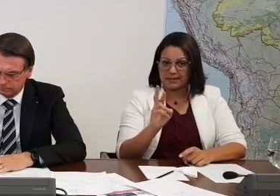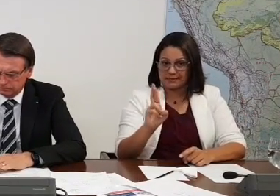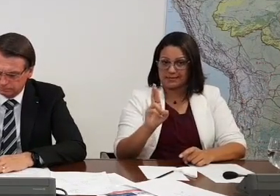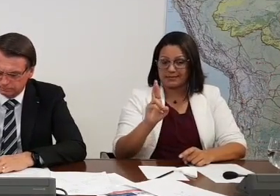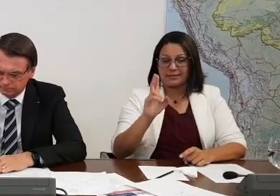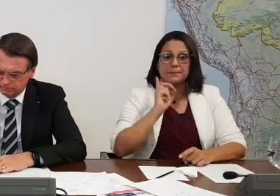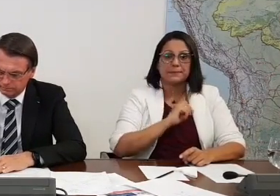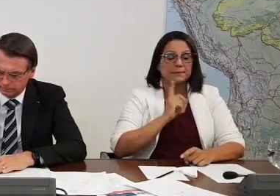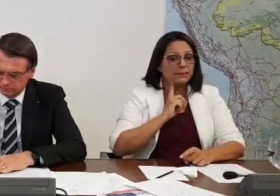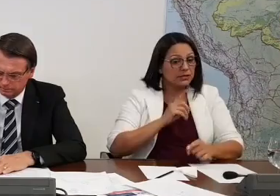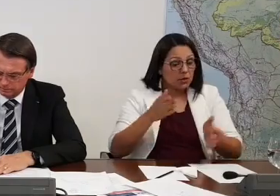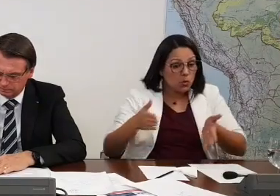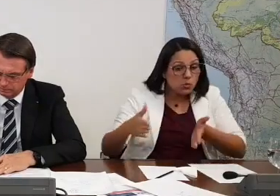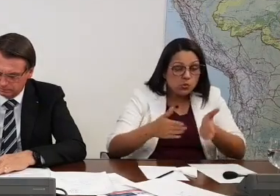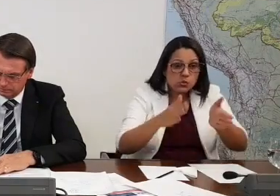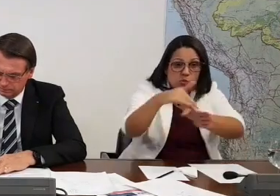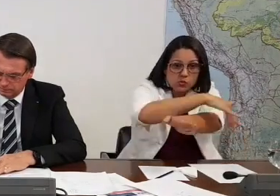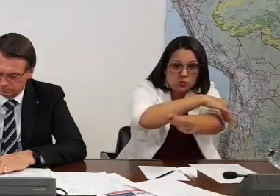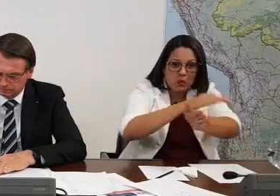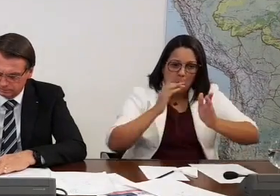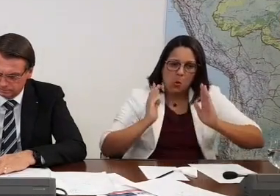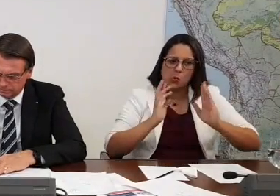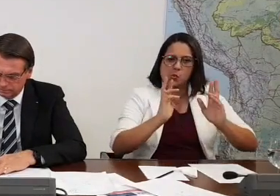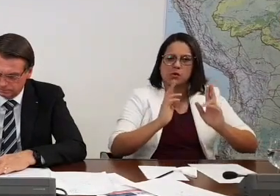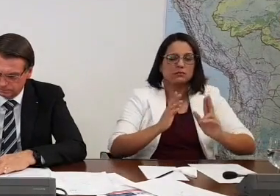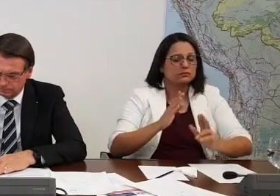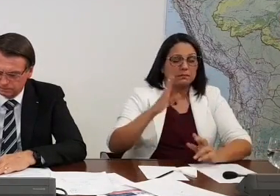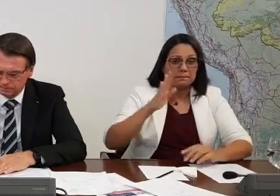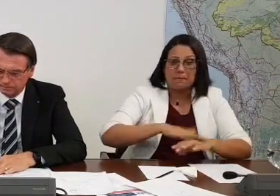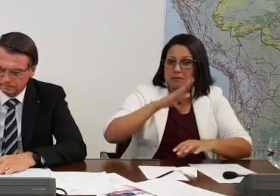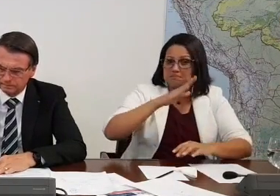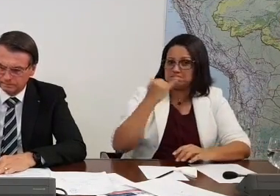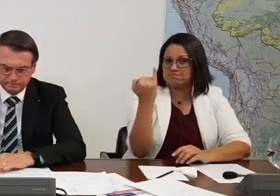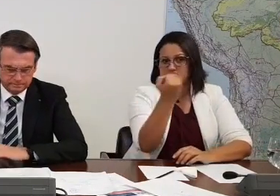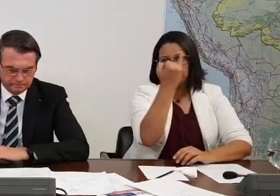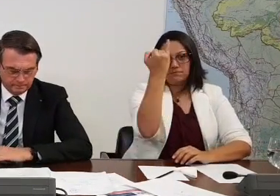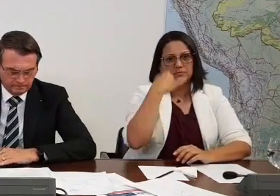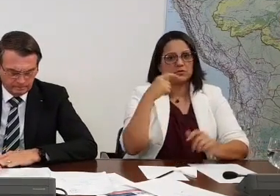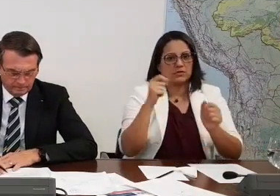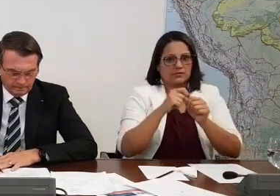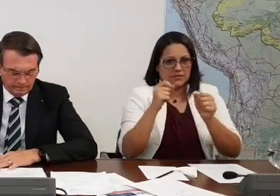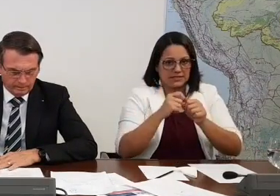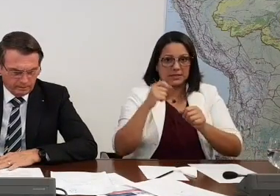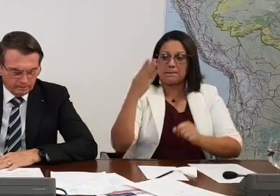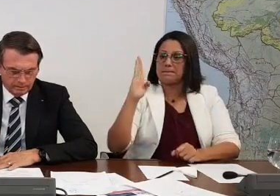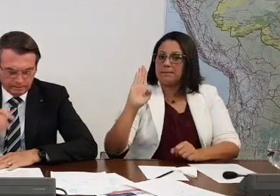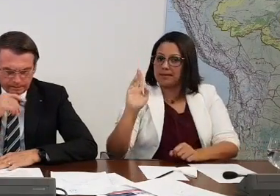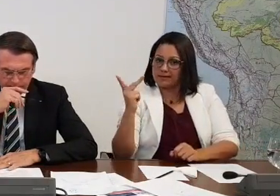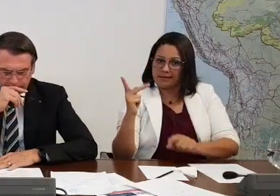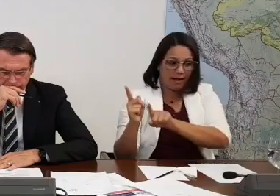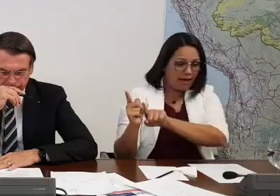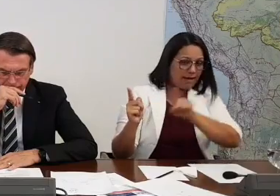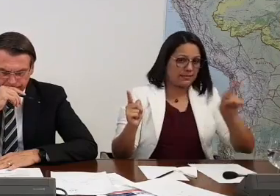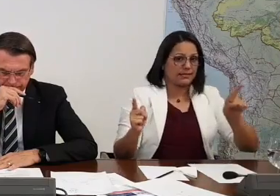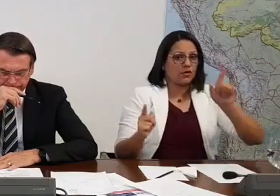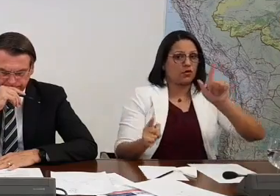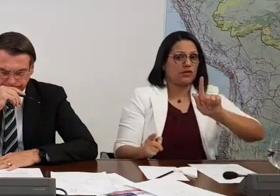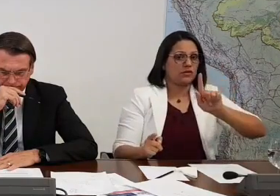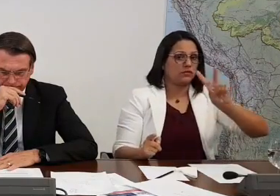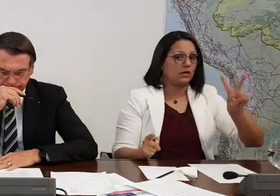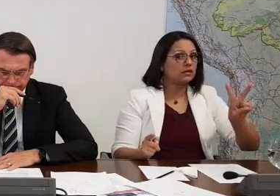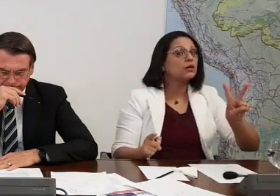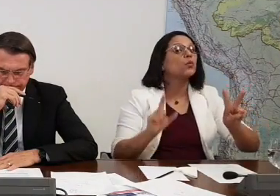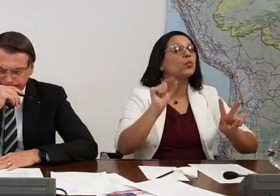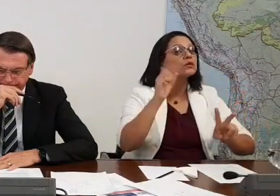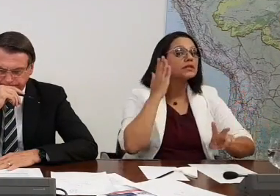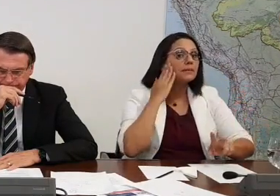das rodovias mais importantes. A gente está fazendo lá obras de duplicação de Belo Horizonte até Governador Valadares. É a rodovia que mais mata a